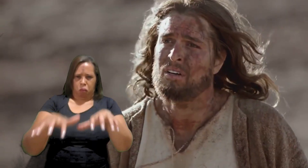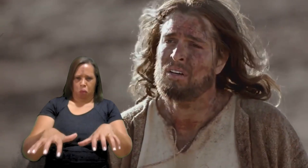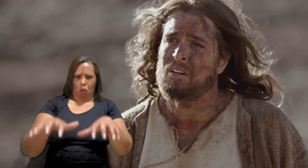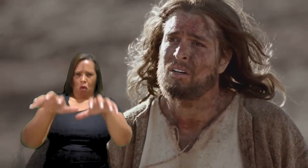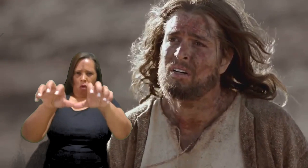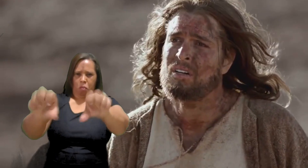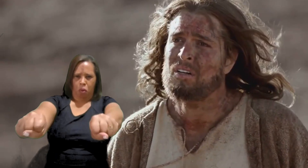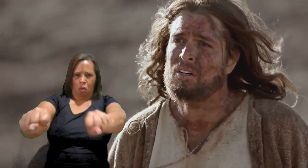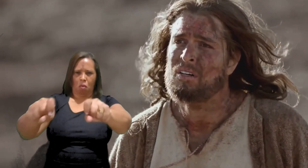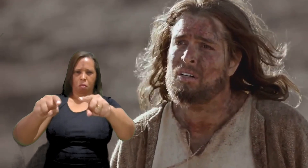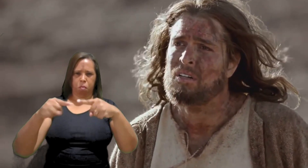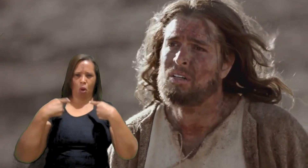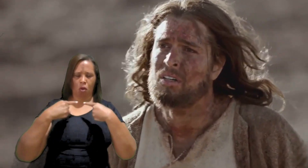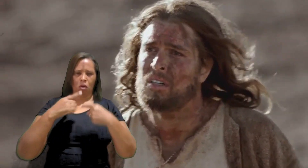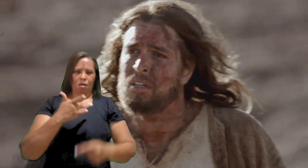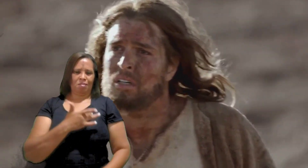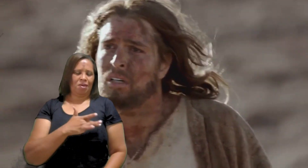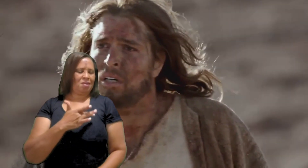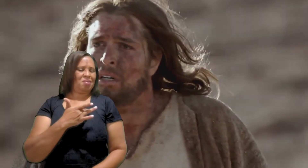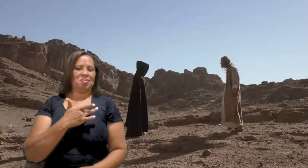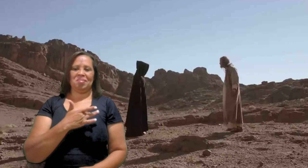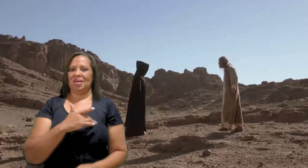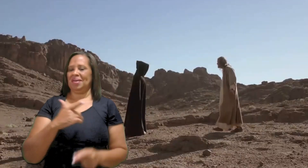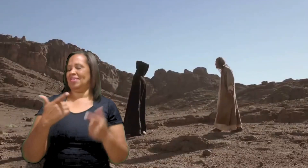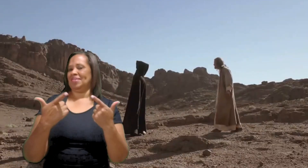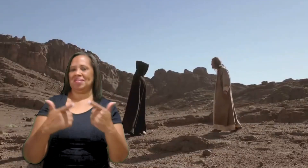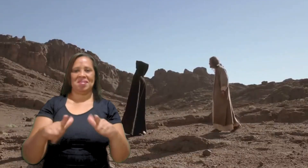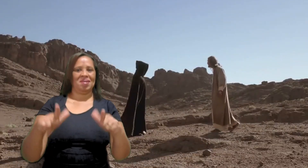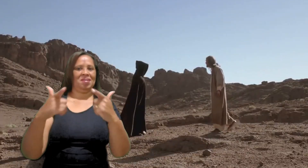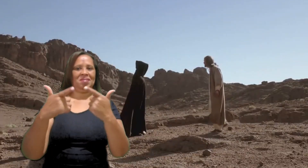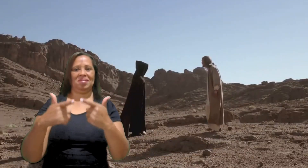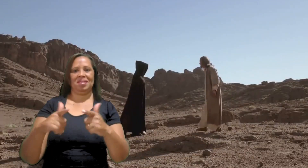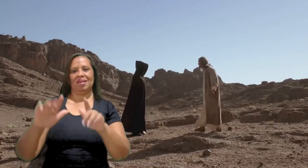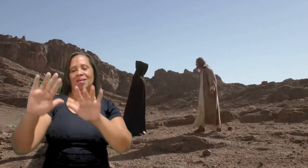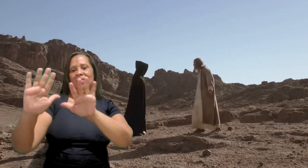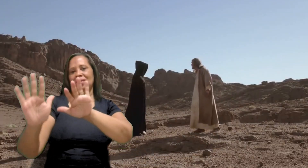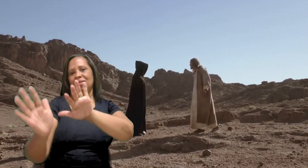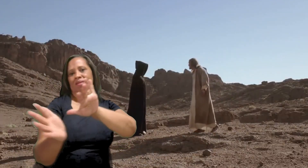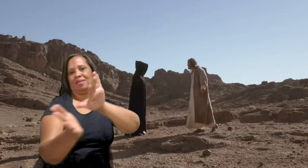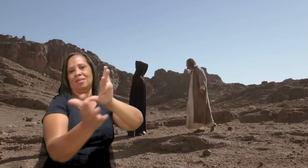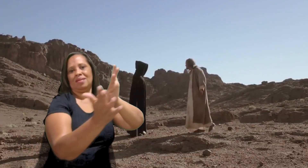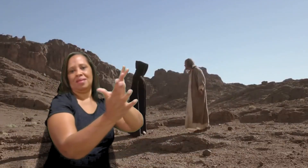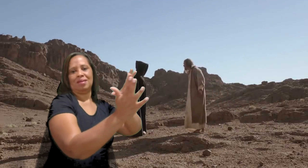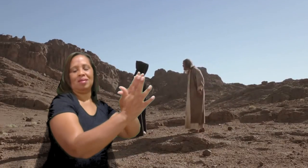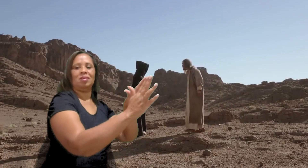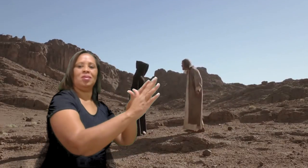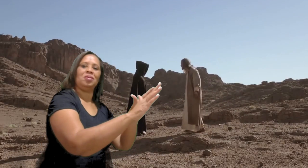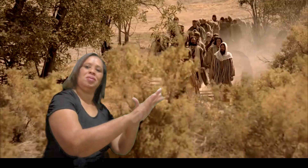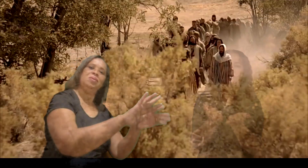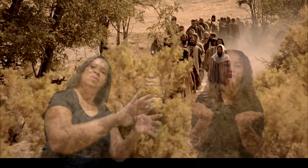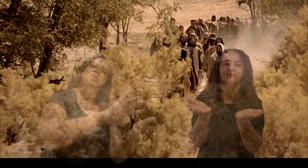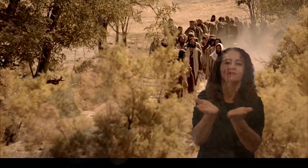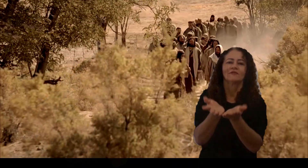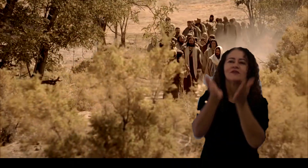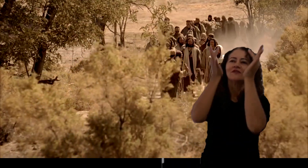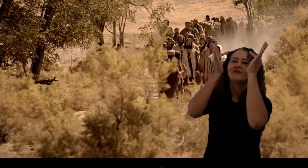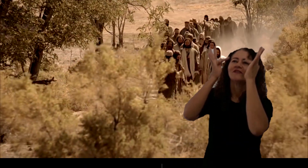temeram horrores nem espantos Os fiéis